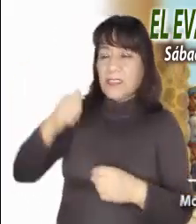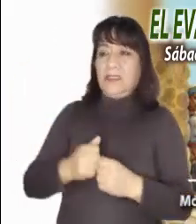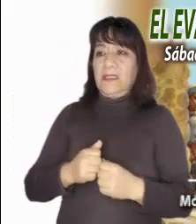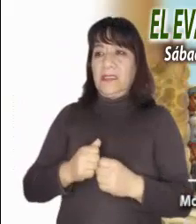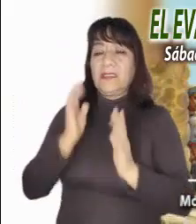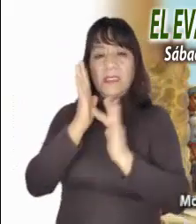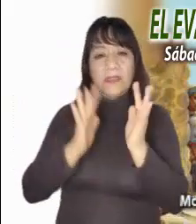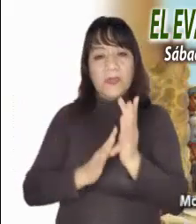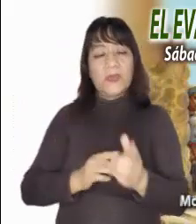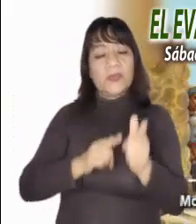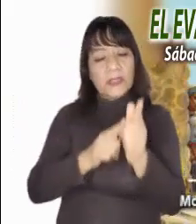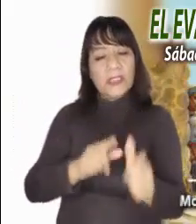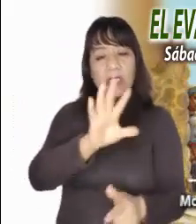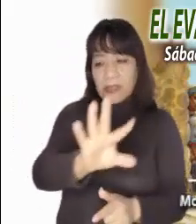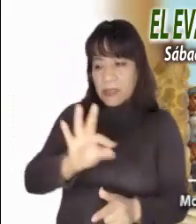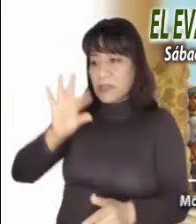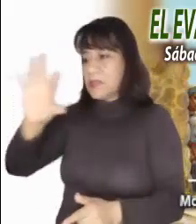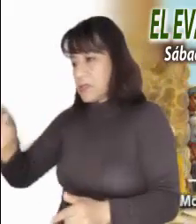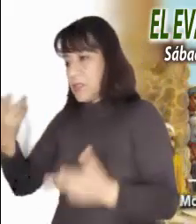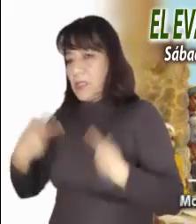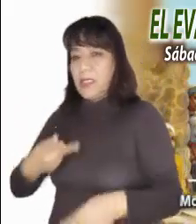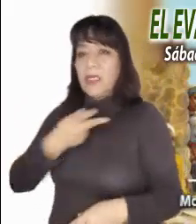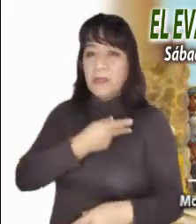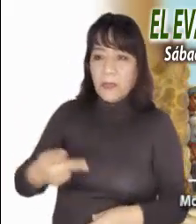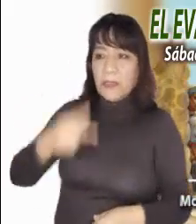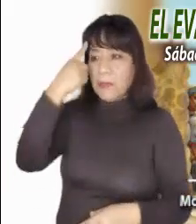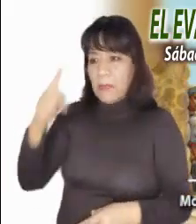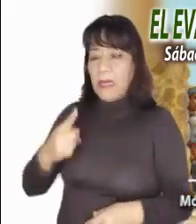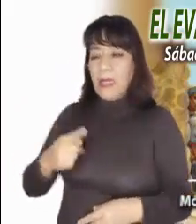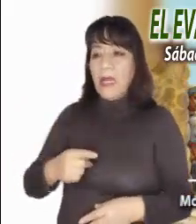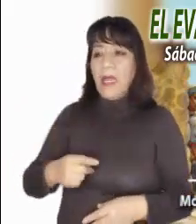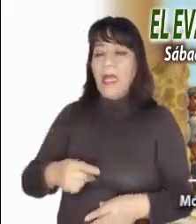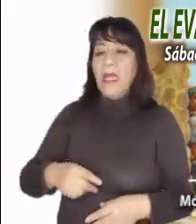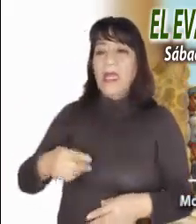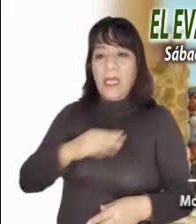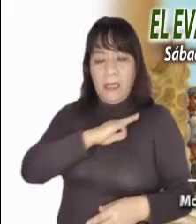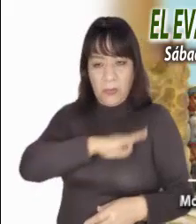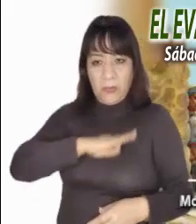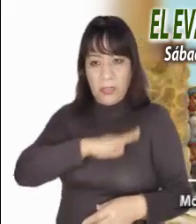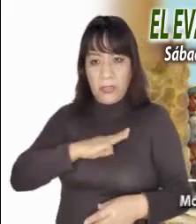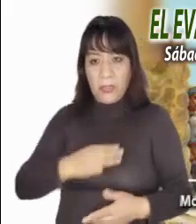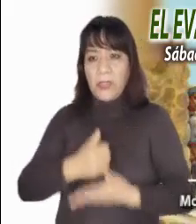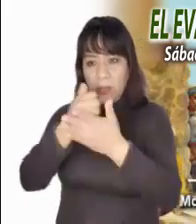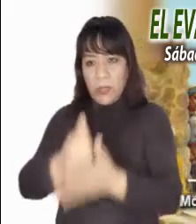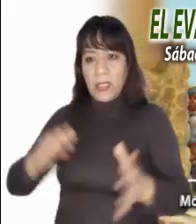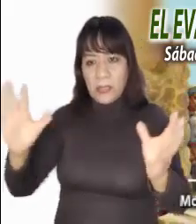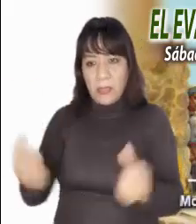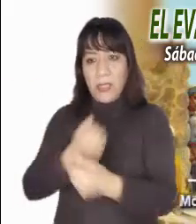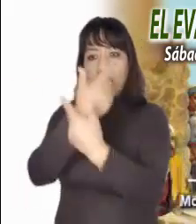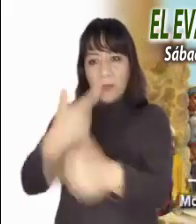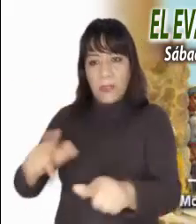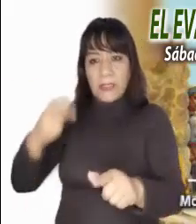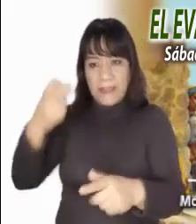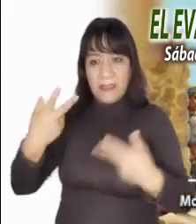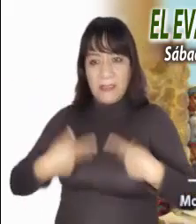pobres los destinatarios predilectos de su misión salvífica y liberadora. Hoy que hay